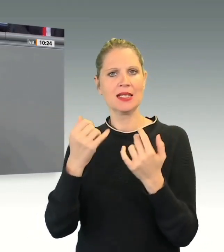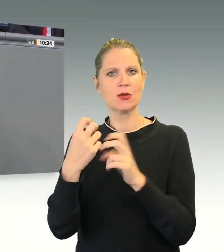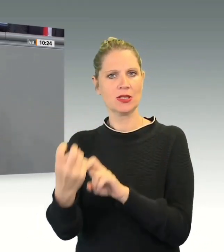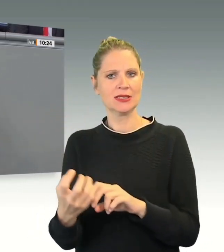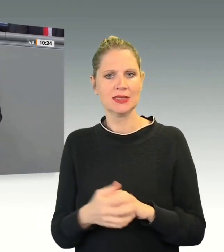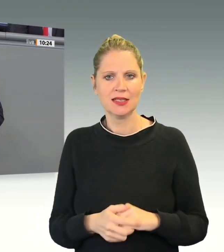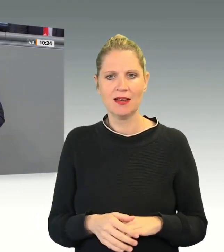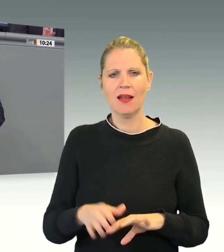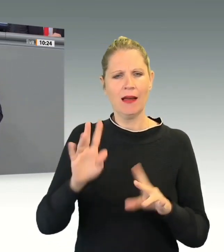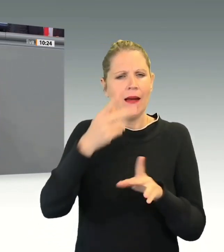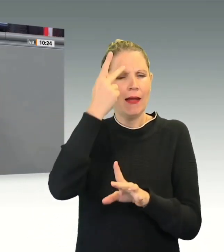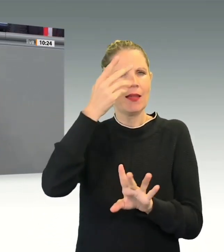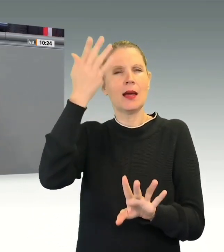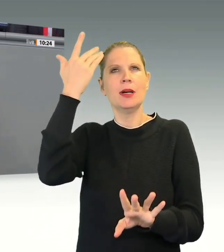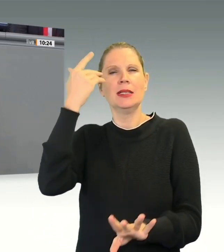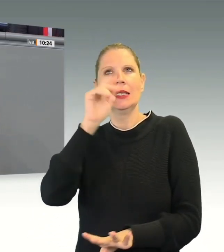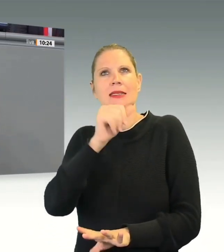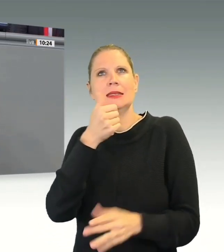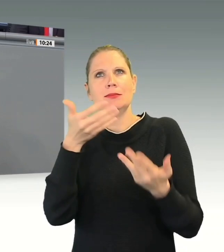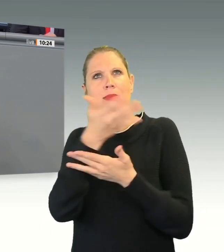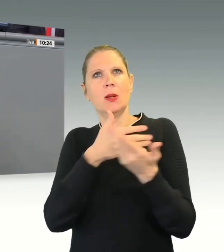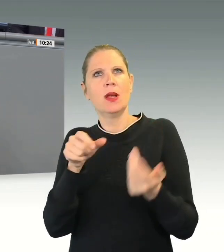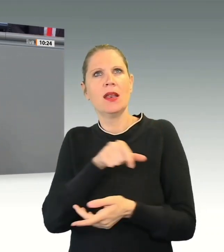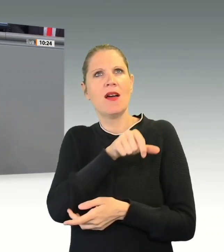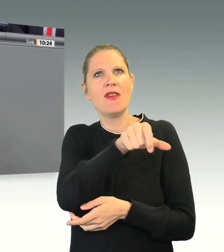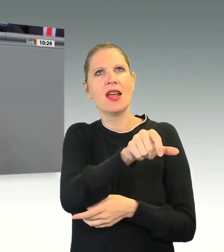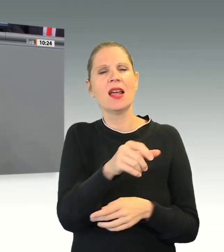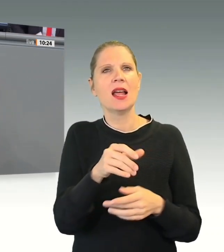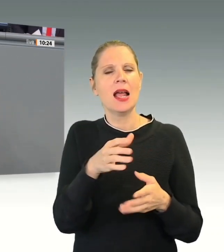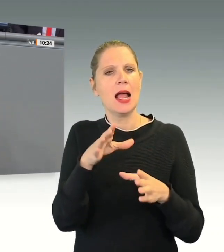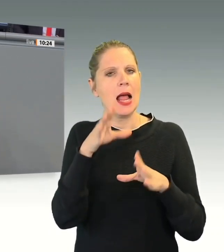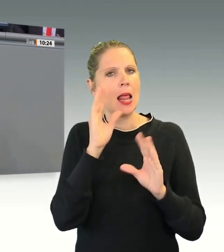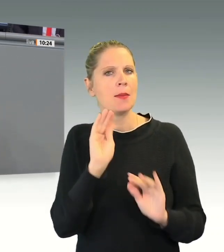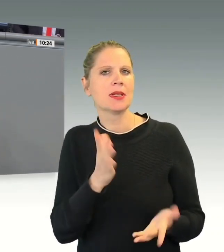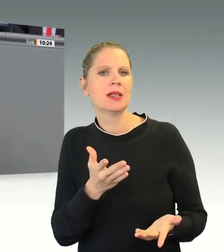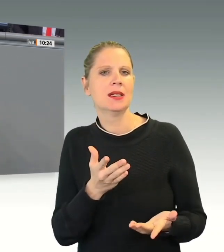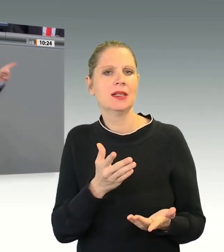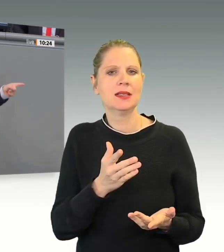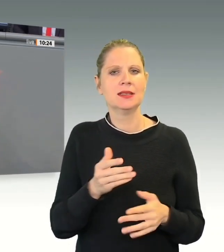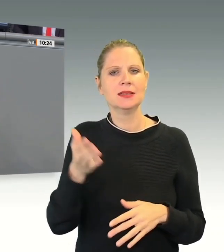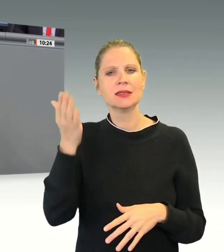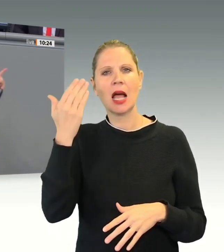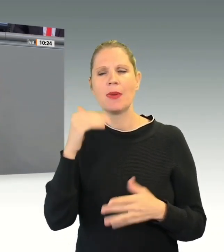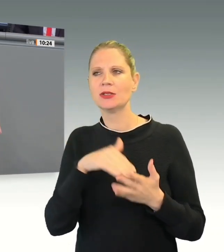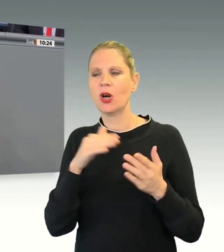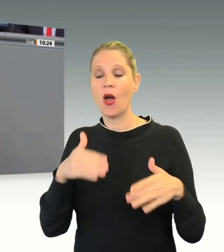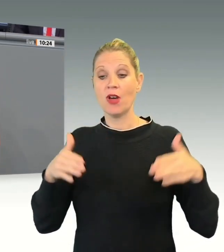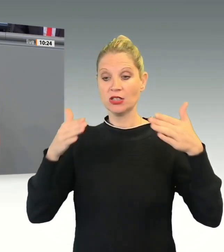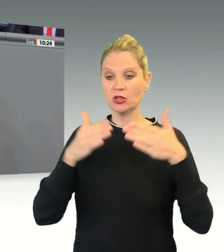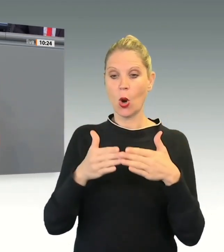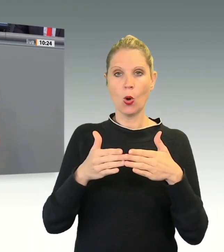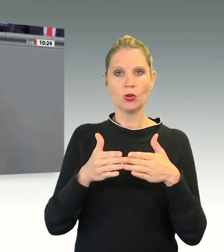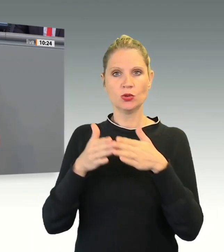Debatte, die ich im nordrhein-westfälischen Landtag erlebt habe, als es noch die Vorstellung gab, fraktionsübergreifend,